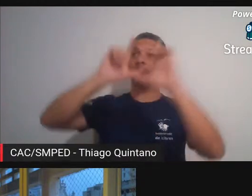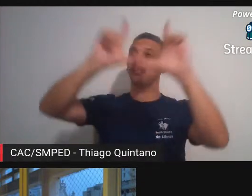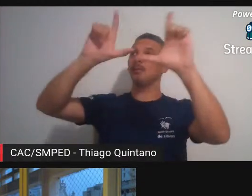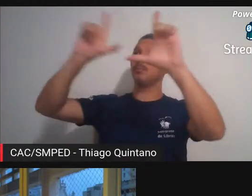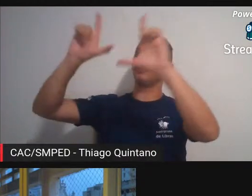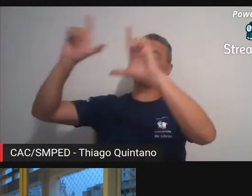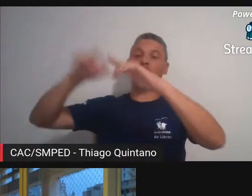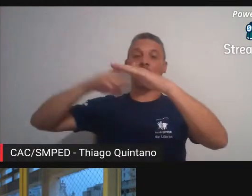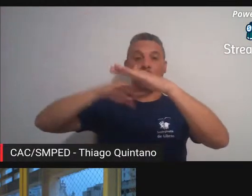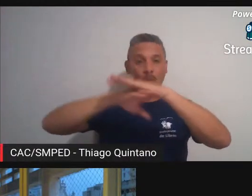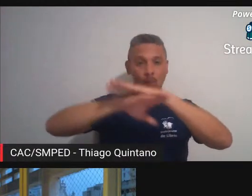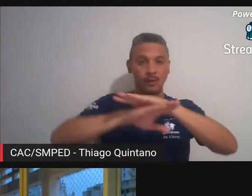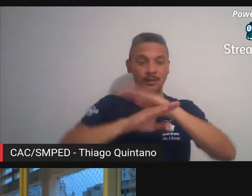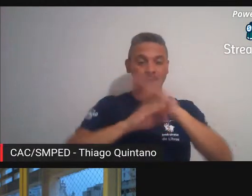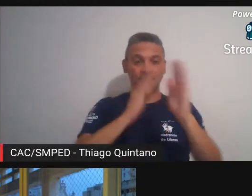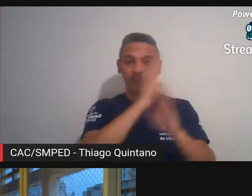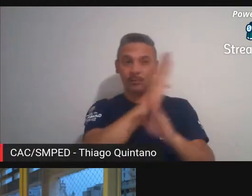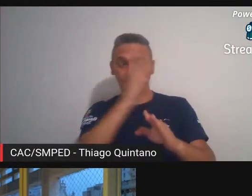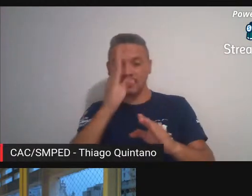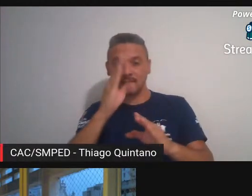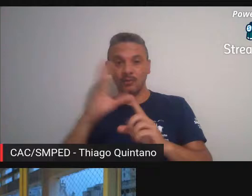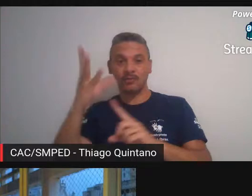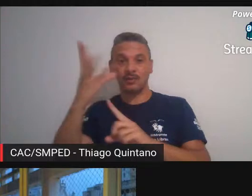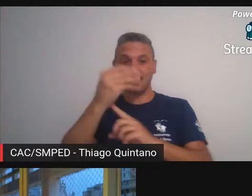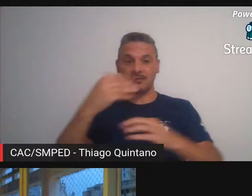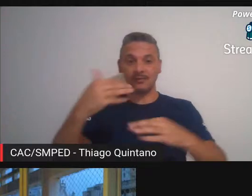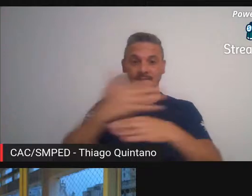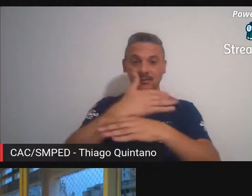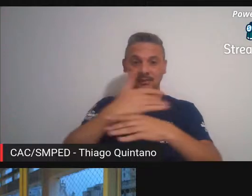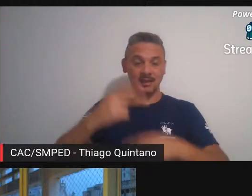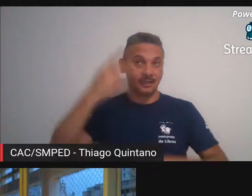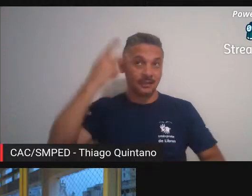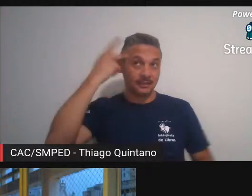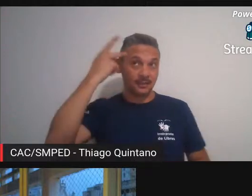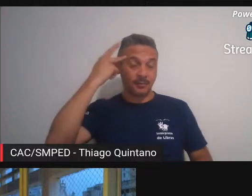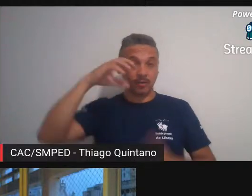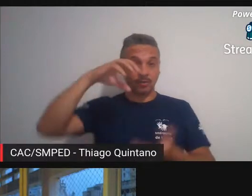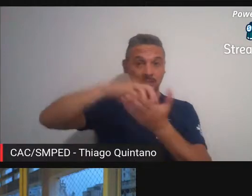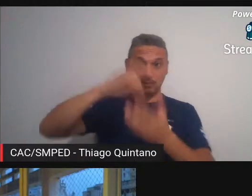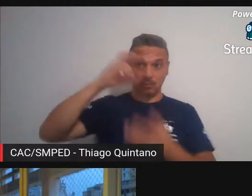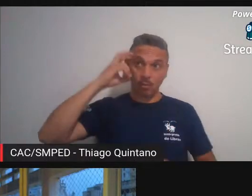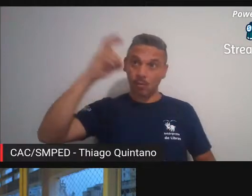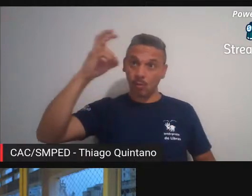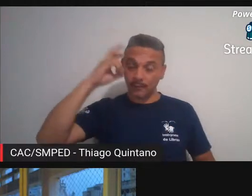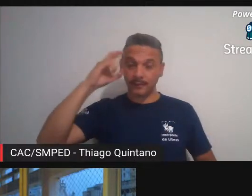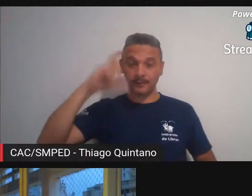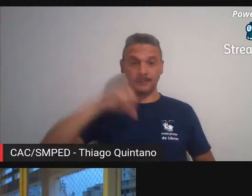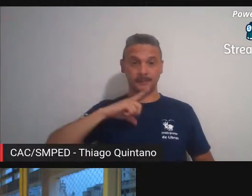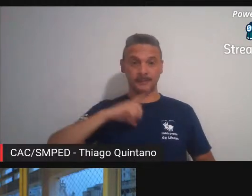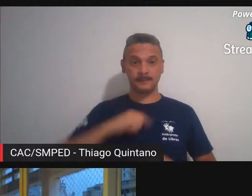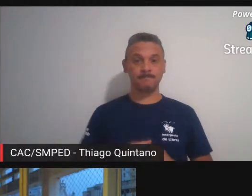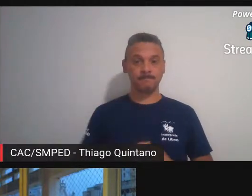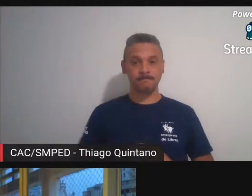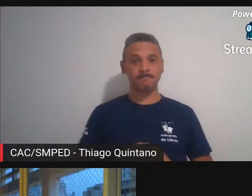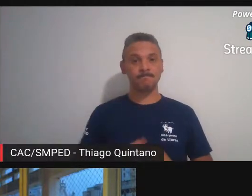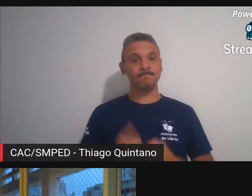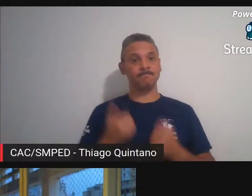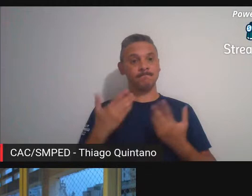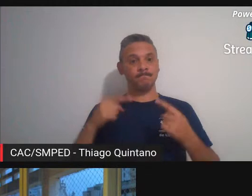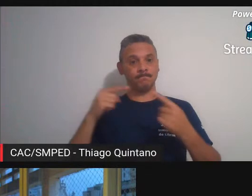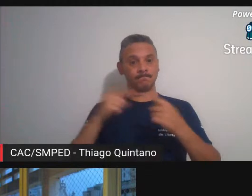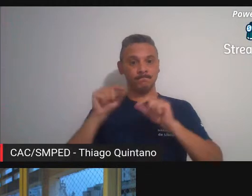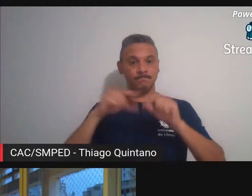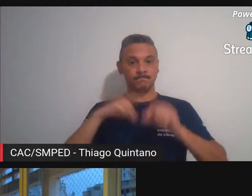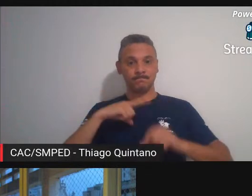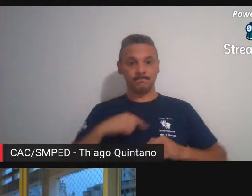da coleção de arte da cidade que fica no Centro Cultural São Paulo e fazer essa retificação